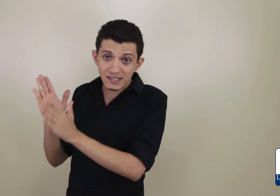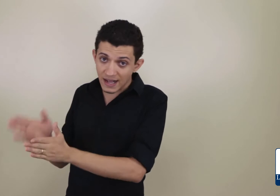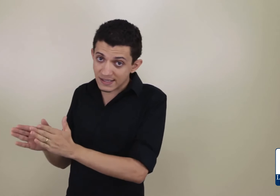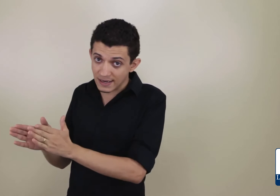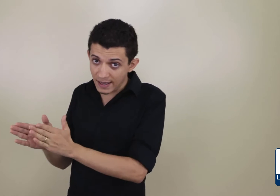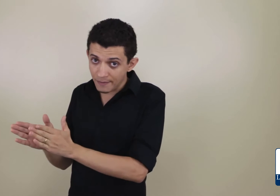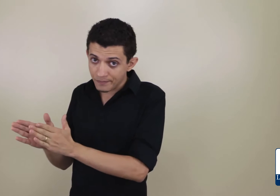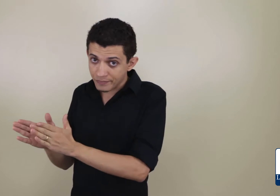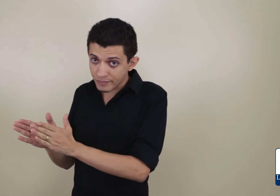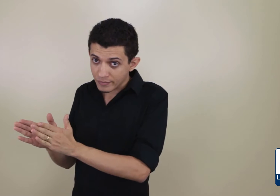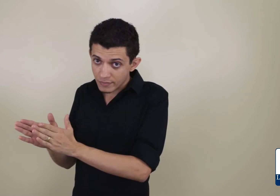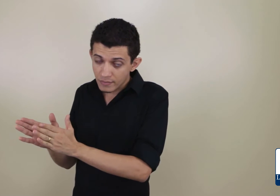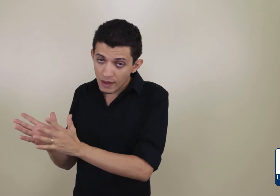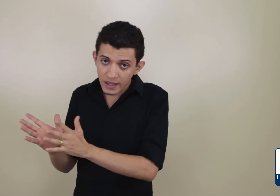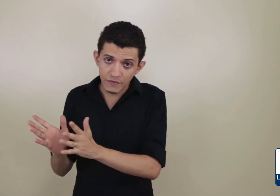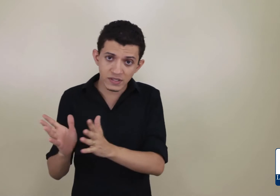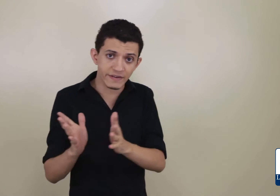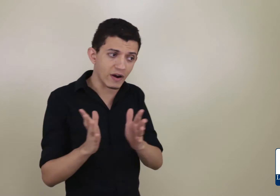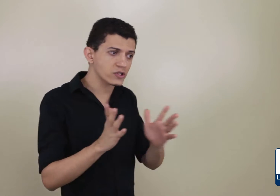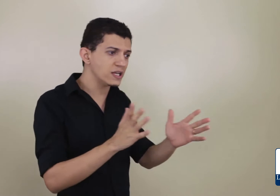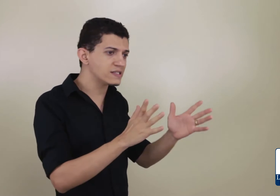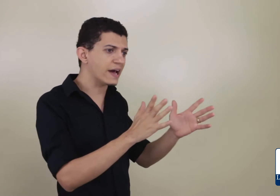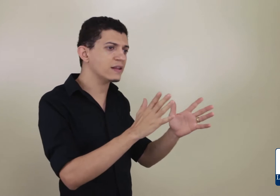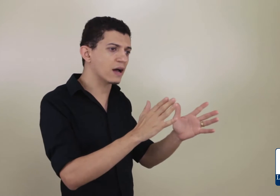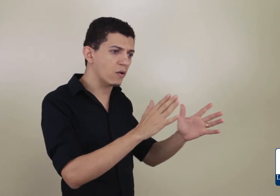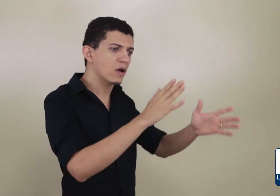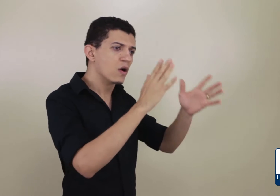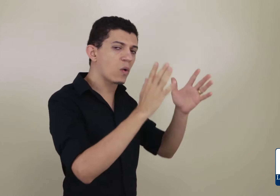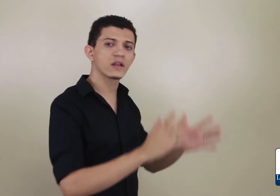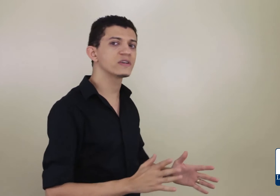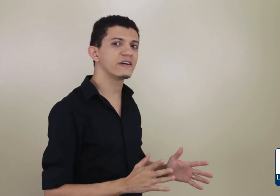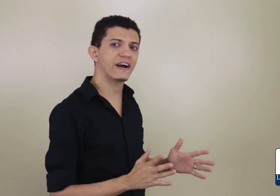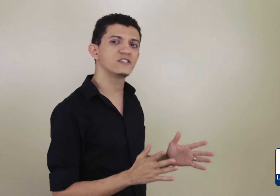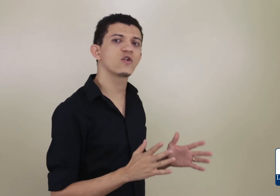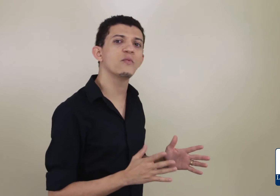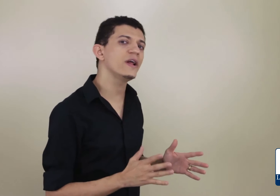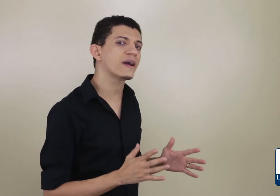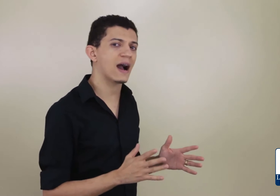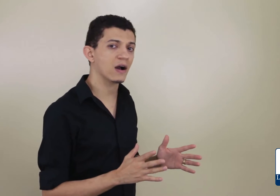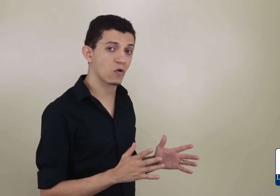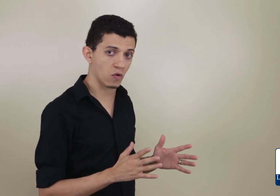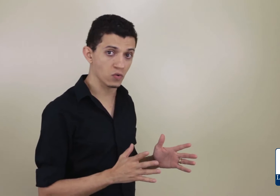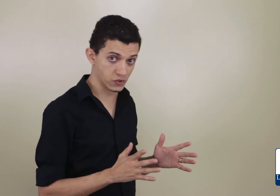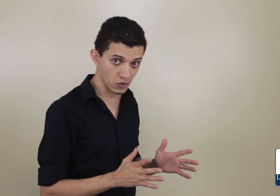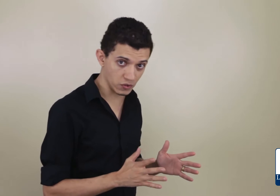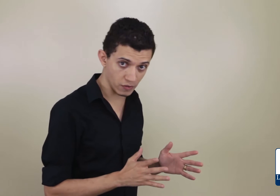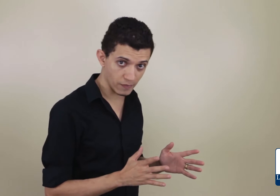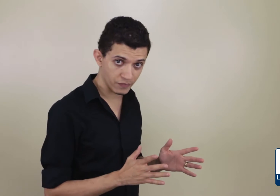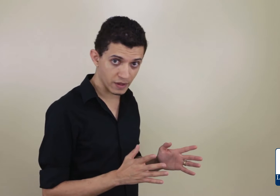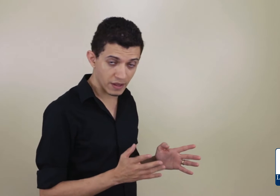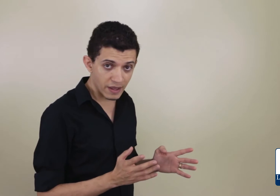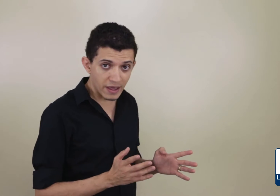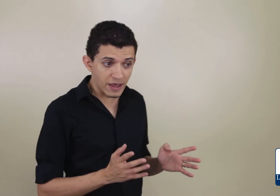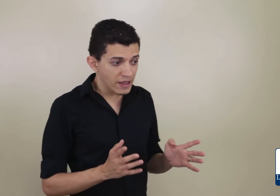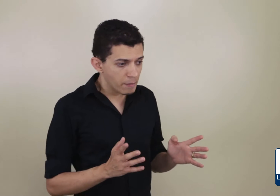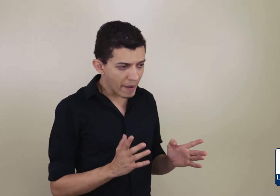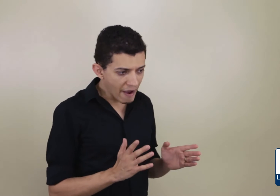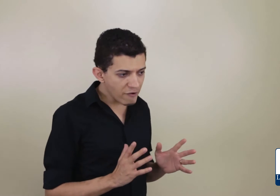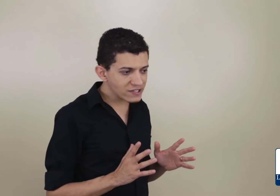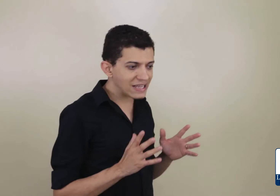sinais ali que você vai utilizar, então, quando você vai se comunicar com o surdo. Para você